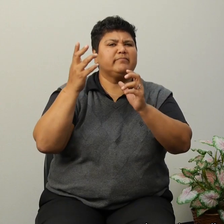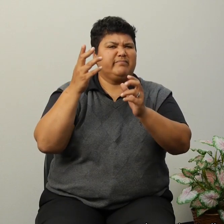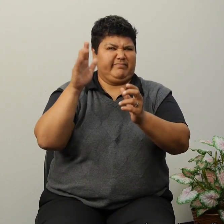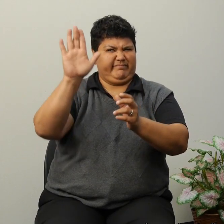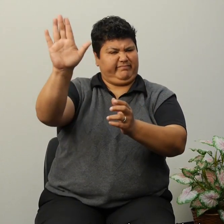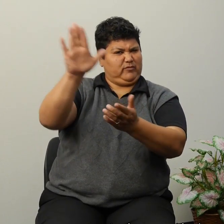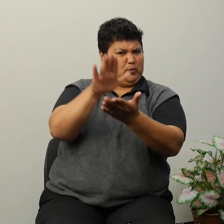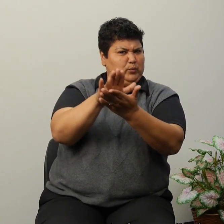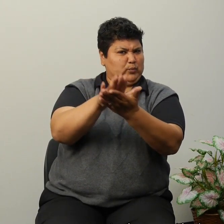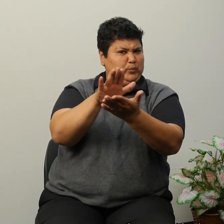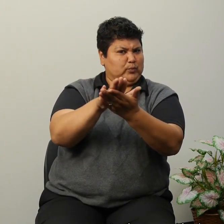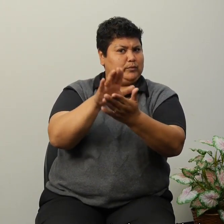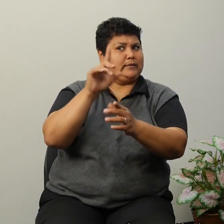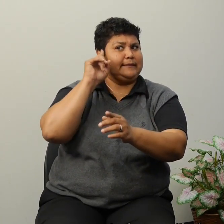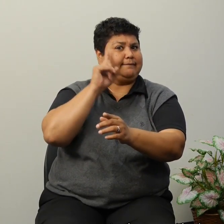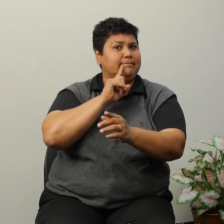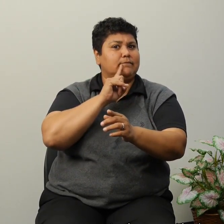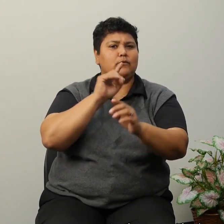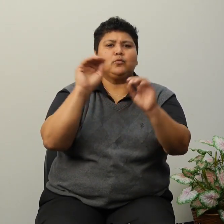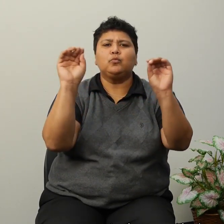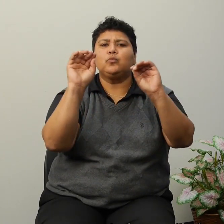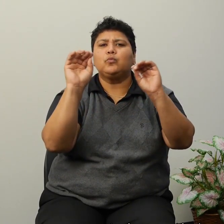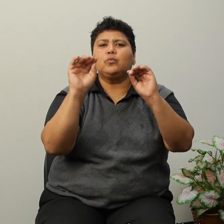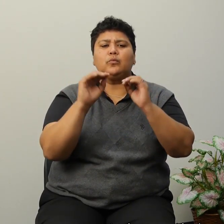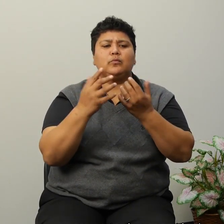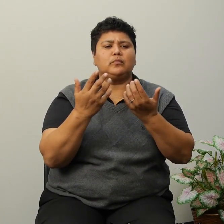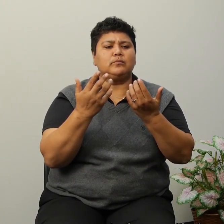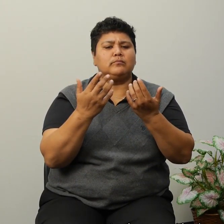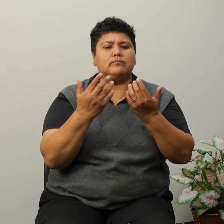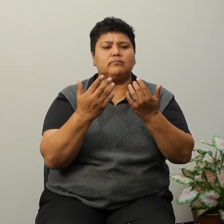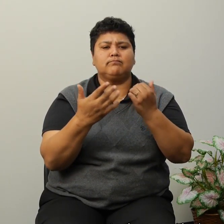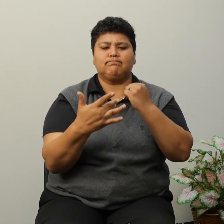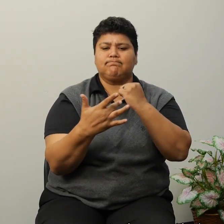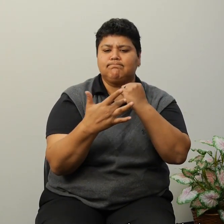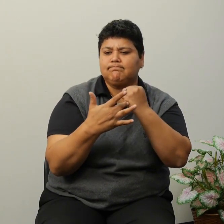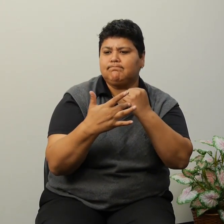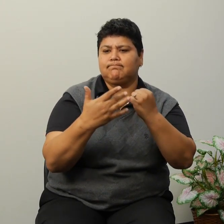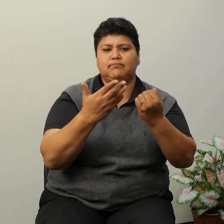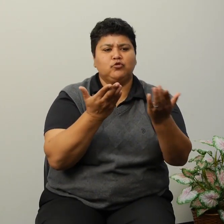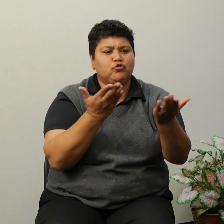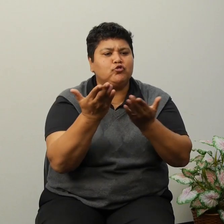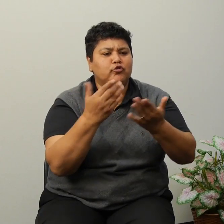escuelas. Pero no tenían esa técnica que hay en este país.